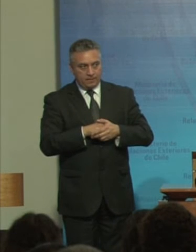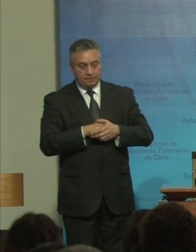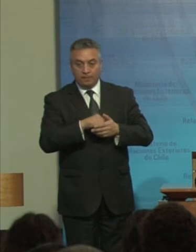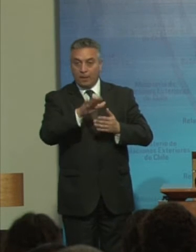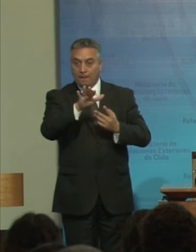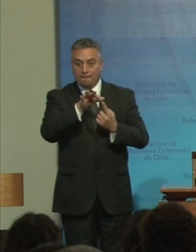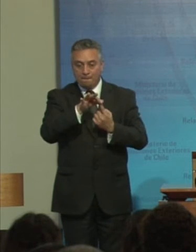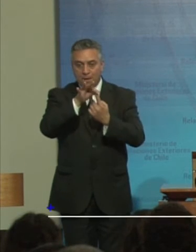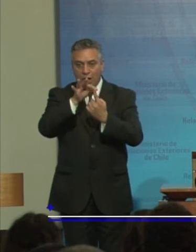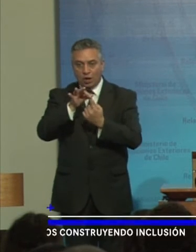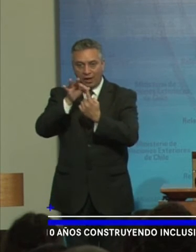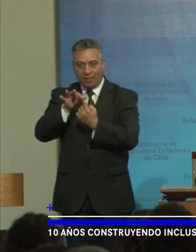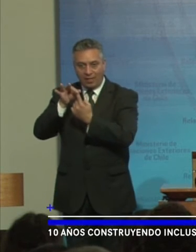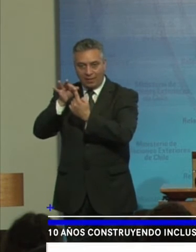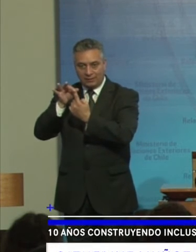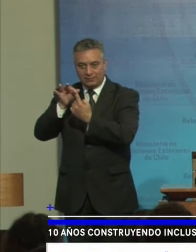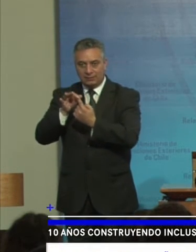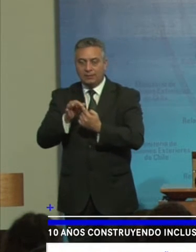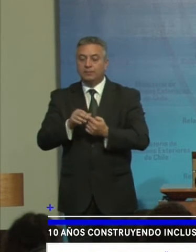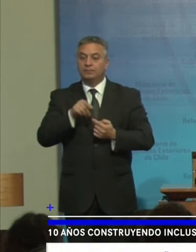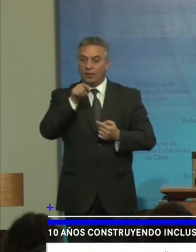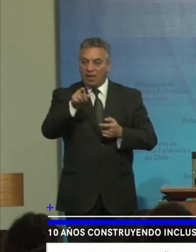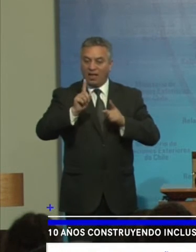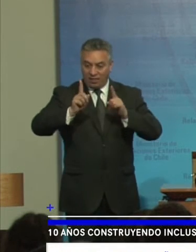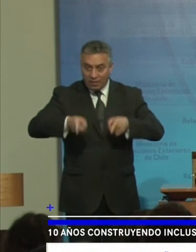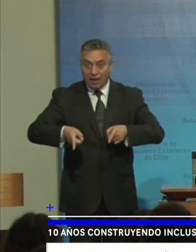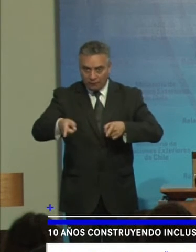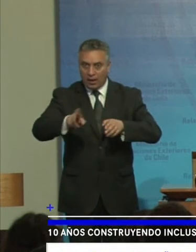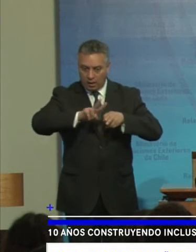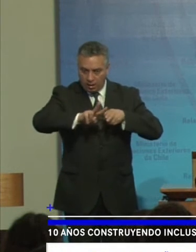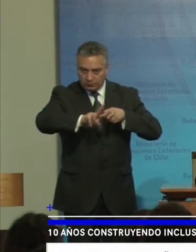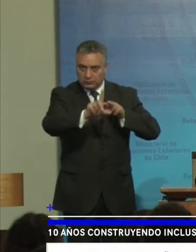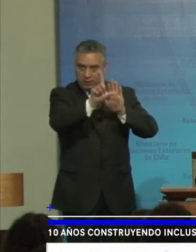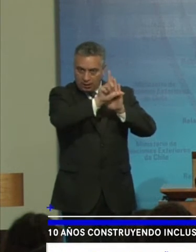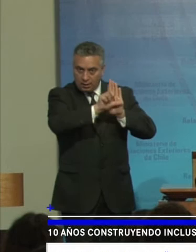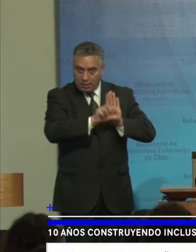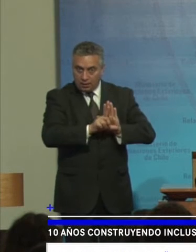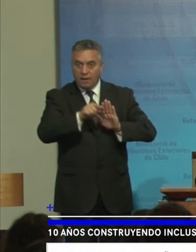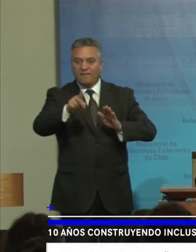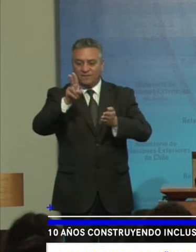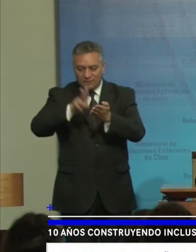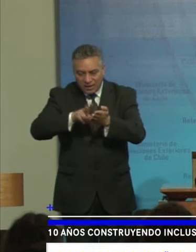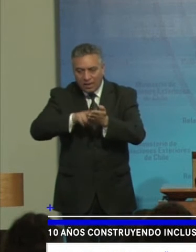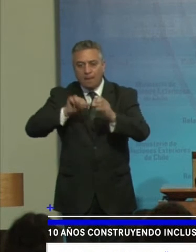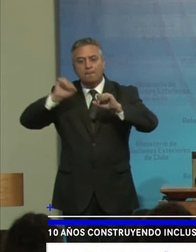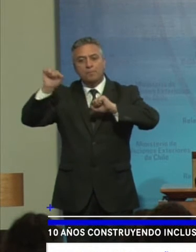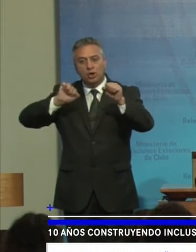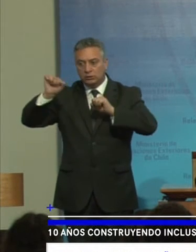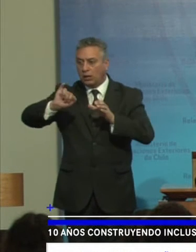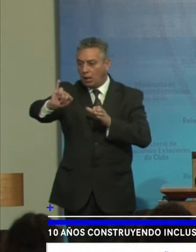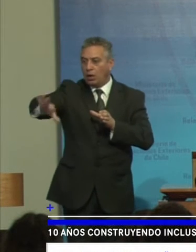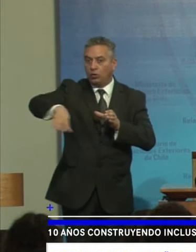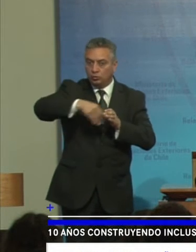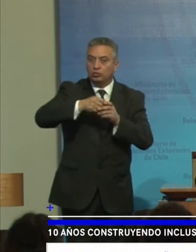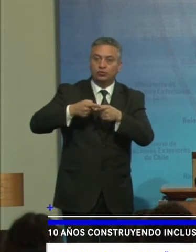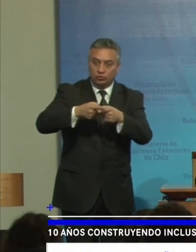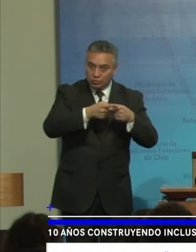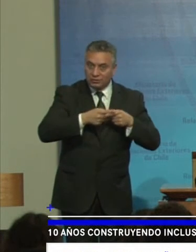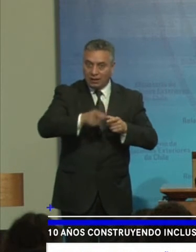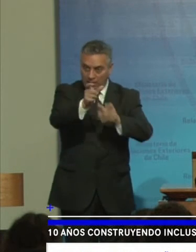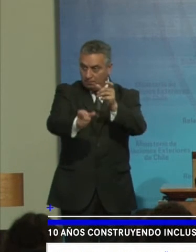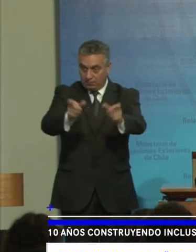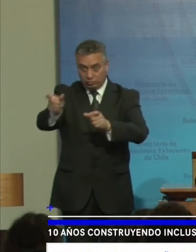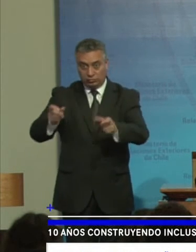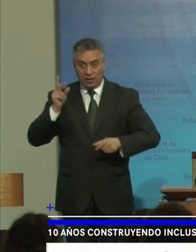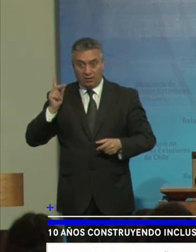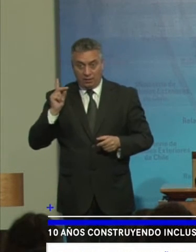Prioridades Debe legislarse Sobre una verdadera Política De inclusión social De las personas Con discapacidad